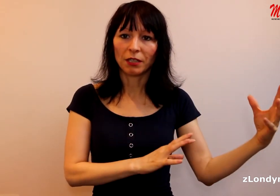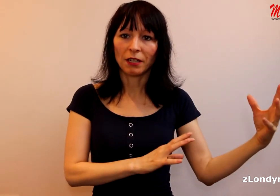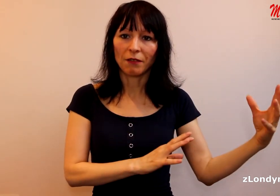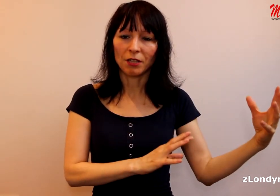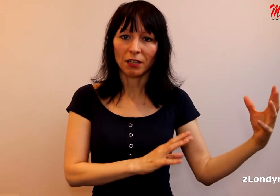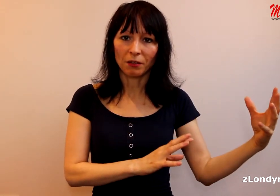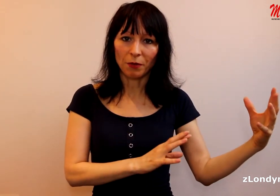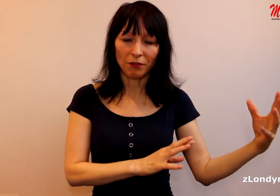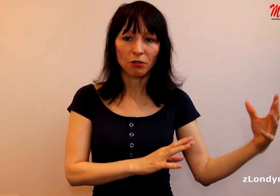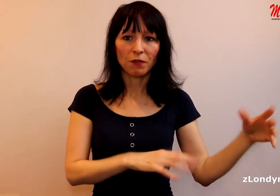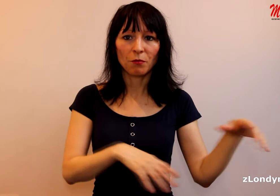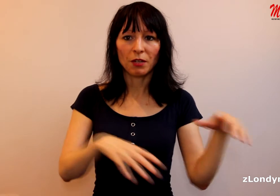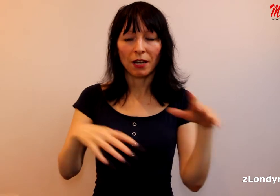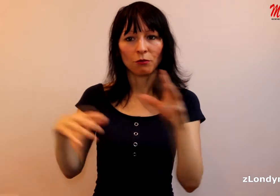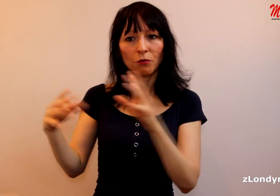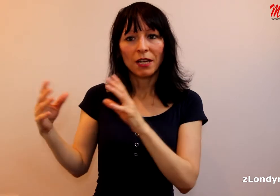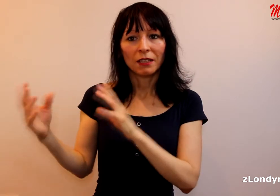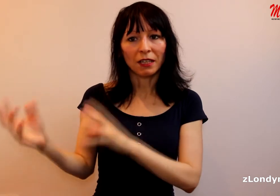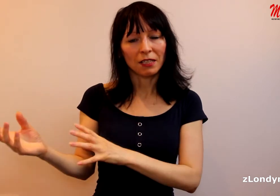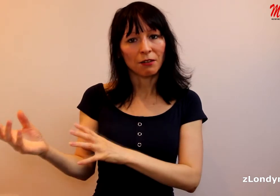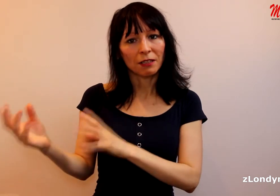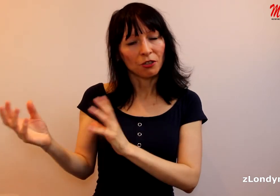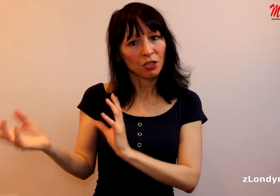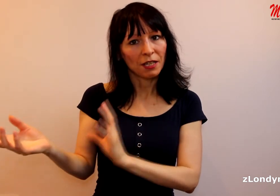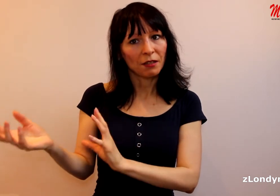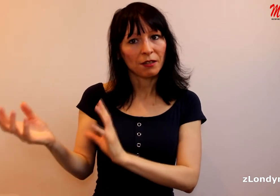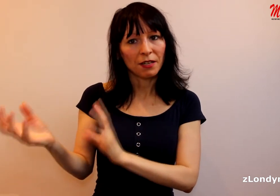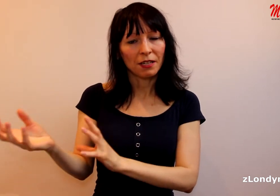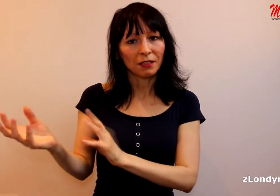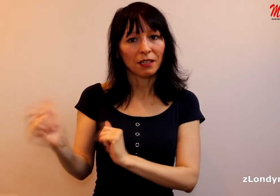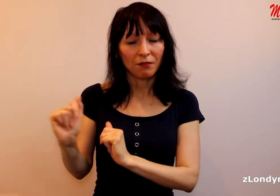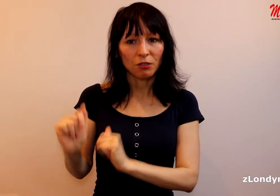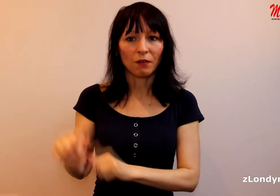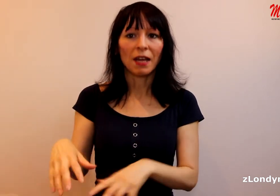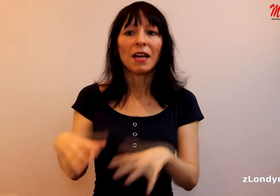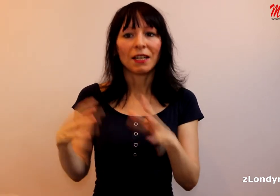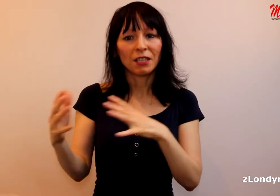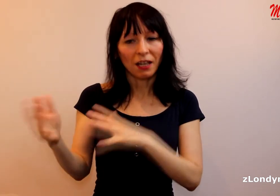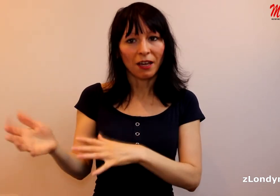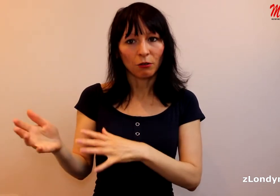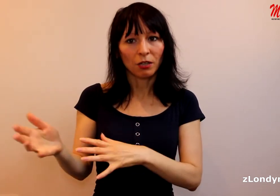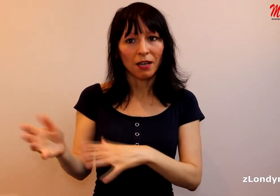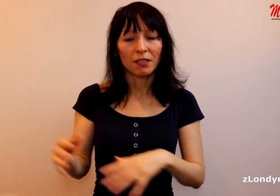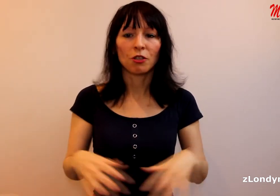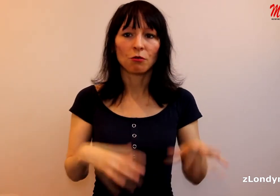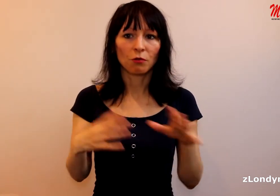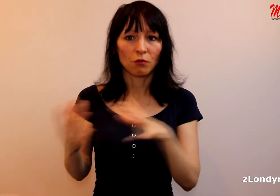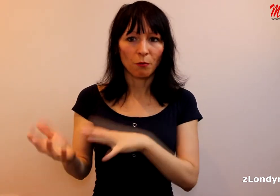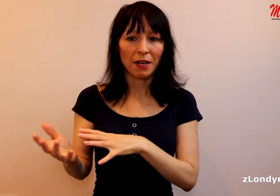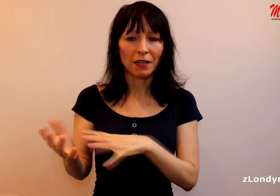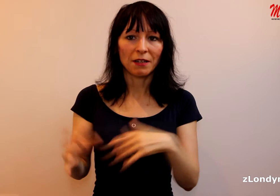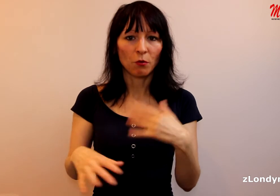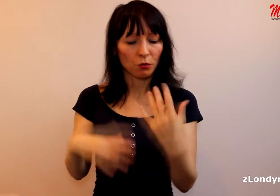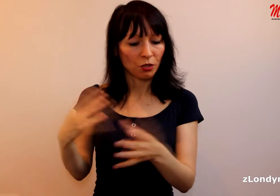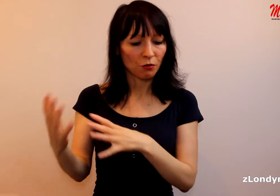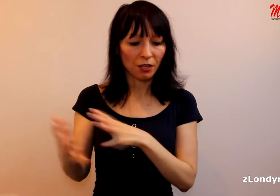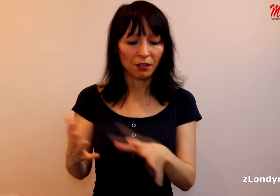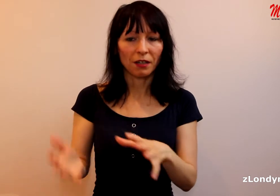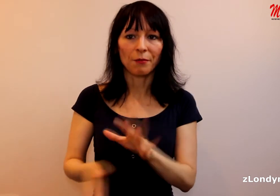těch pravicových moderátorů, tak zároveň tlačili i na ty levicové. A ti také odchází většinou do byline nebo prostě do někam